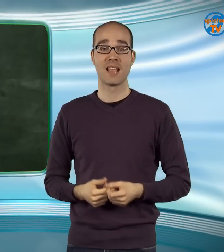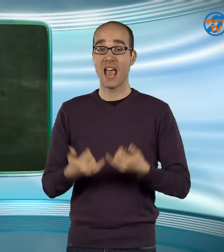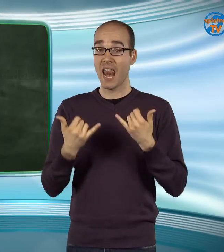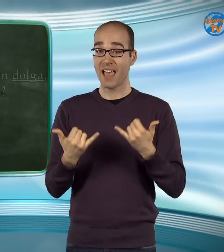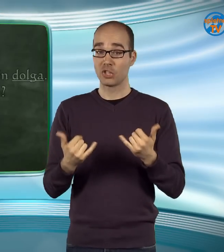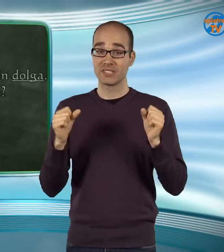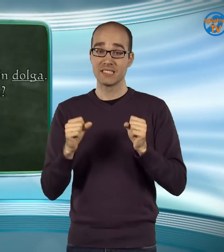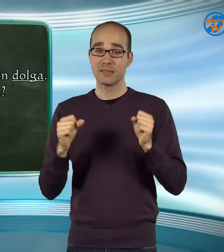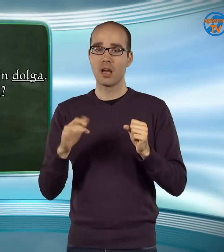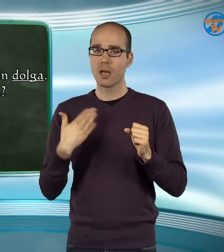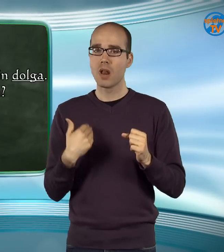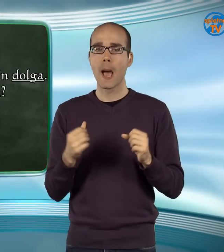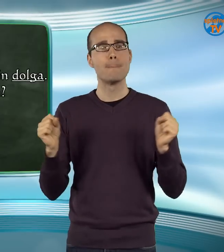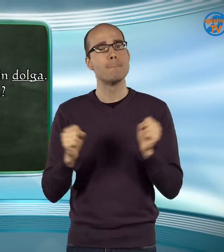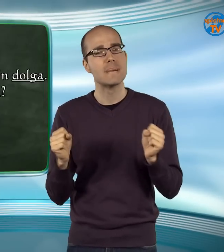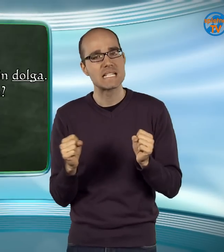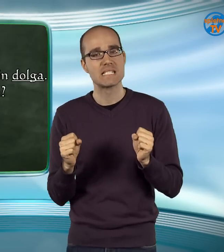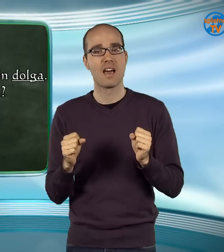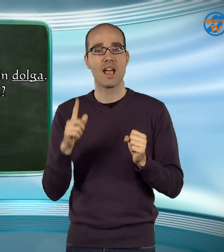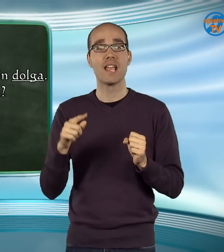Letošnja zima je bila mrzla in dolga.